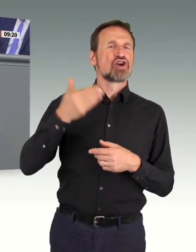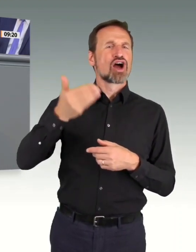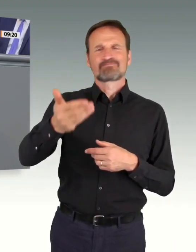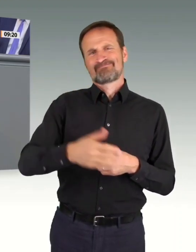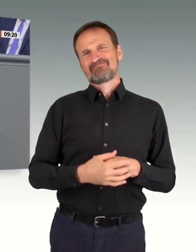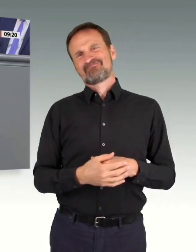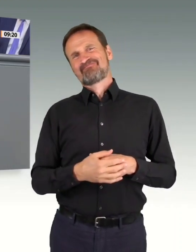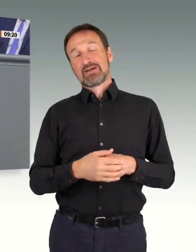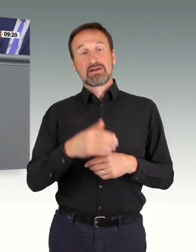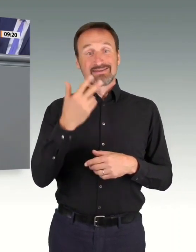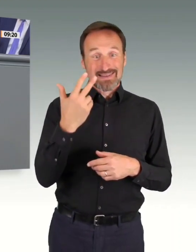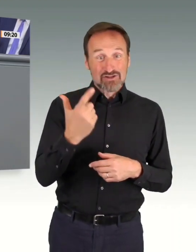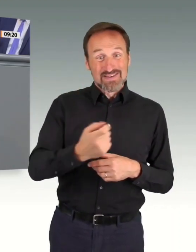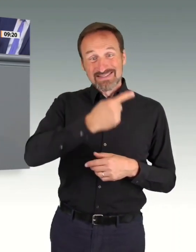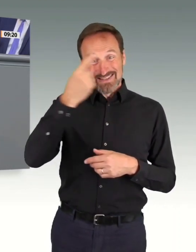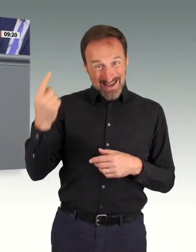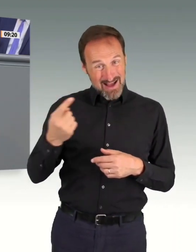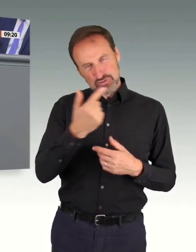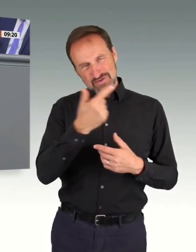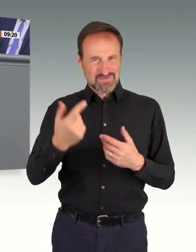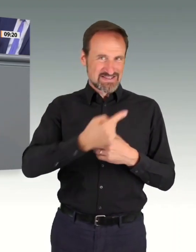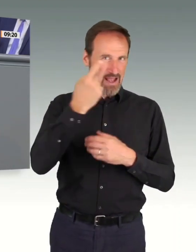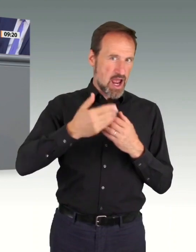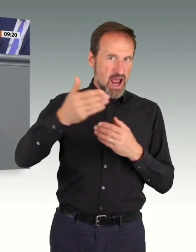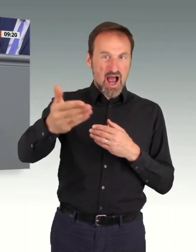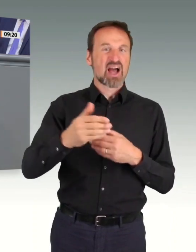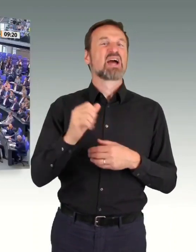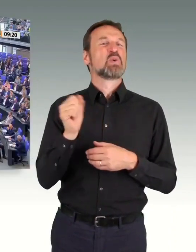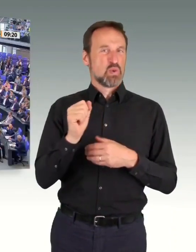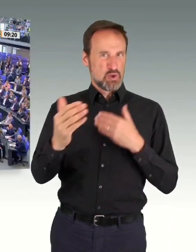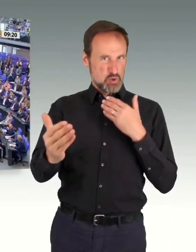muss jetzt eine gute Lösung gelingen, liebe Freundinnen und Freunde.